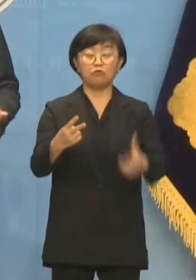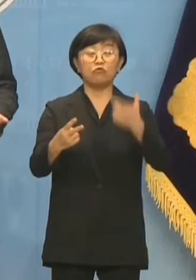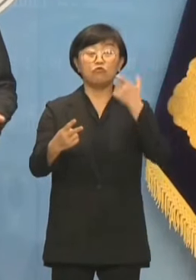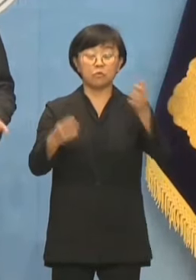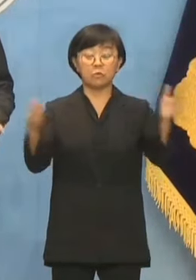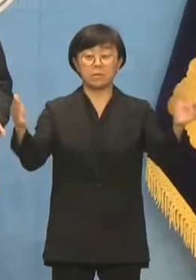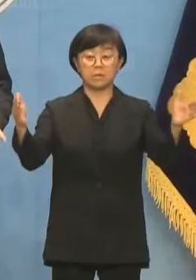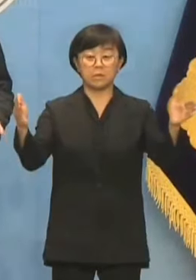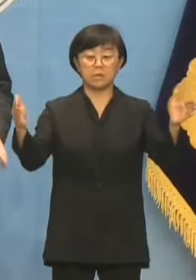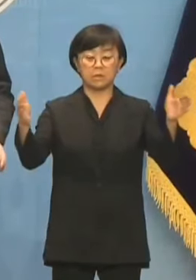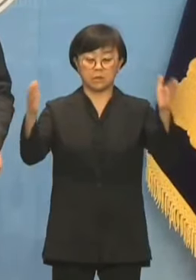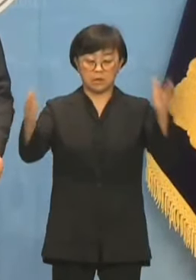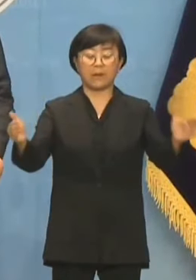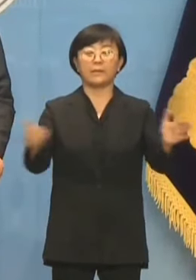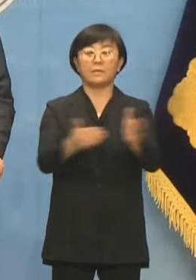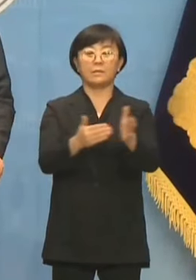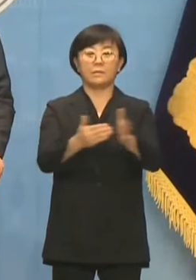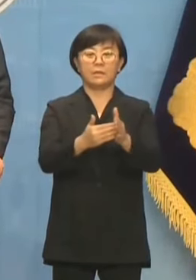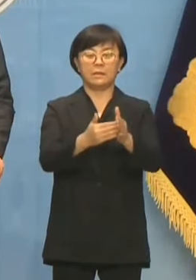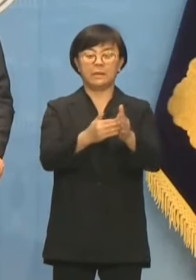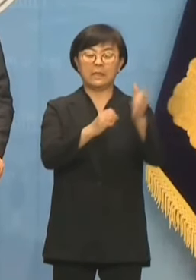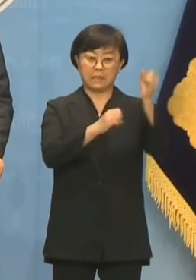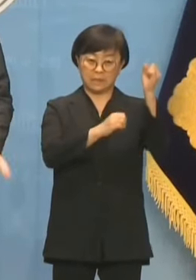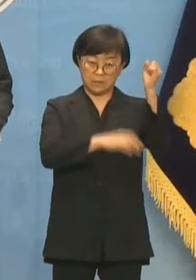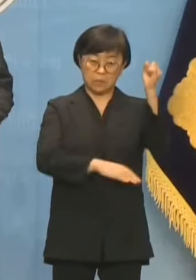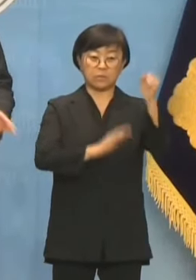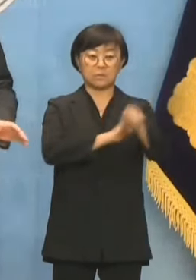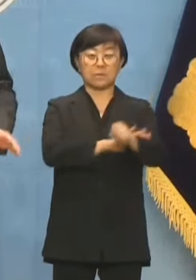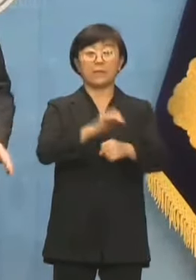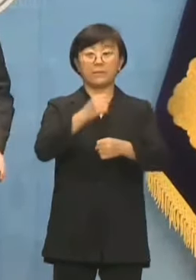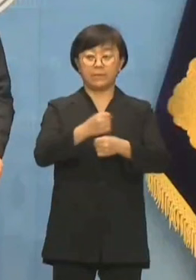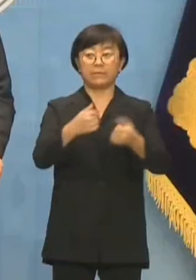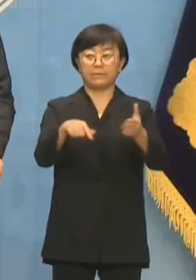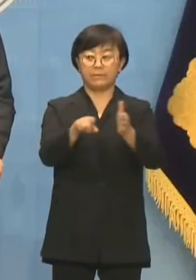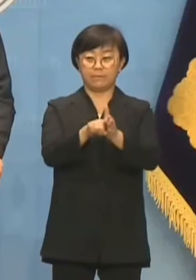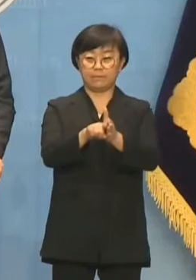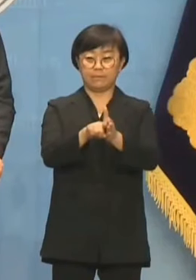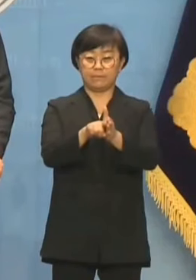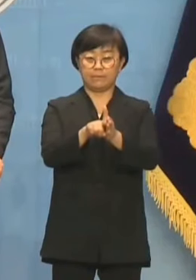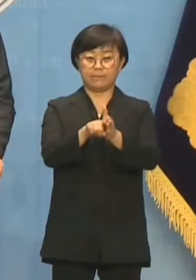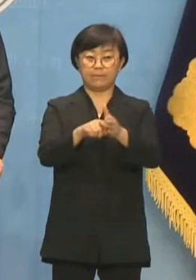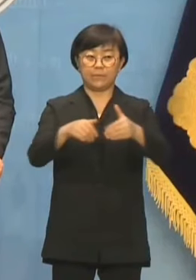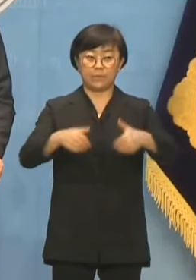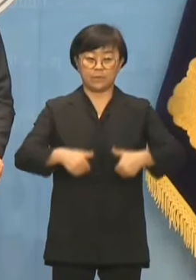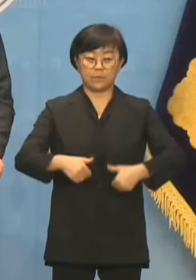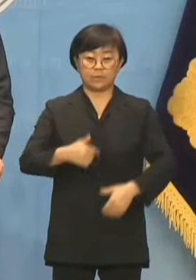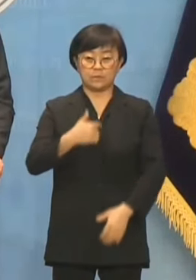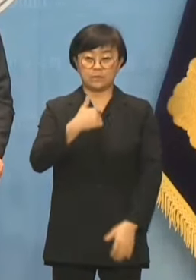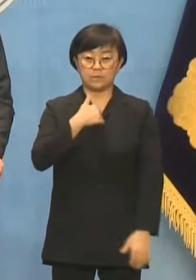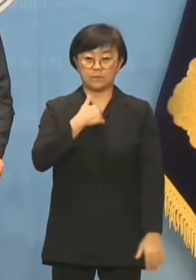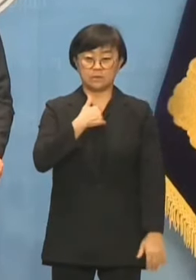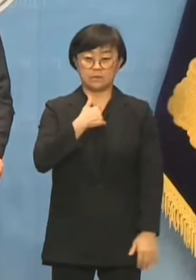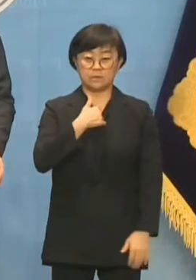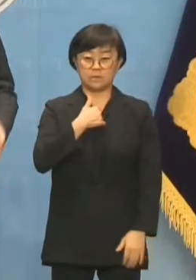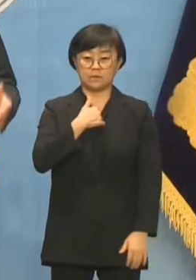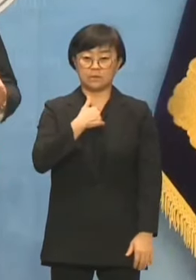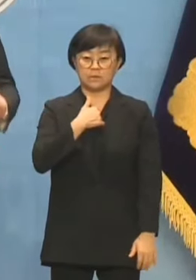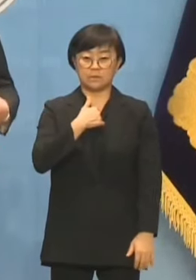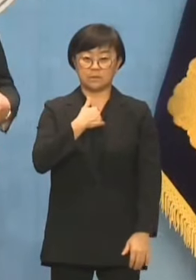되는데 이 튼튼한 기초를 다져야 됩니다. 지금 저는 이